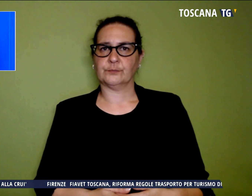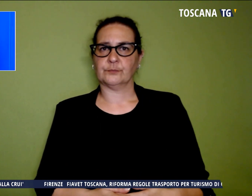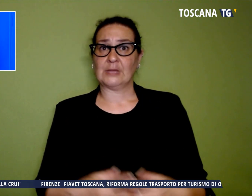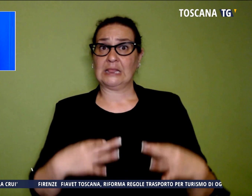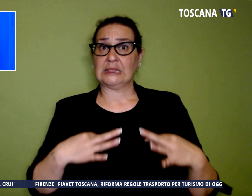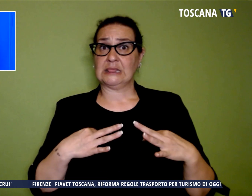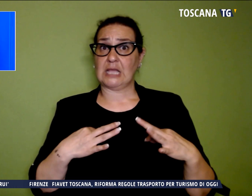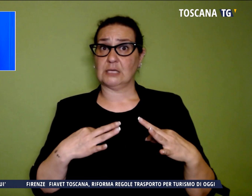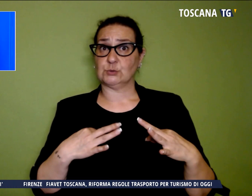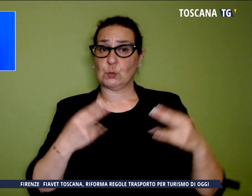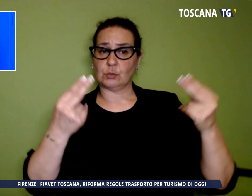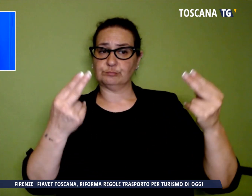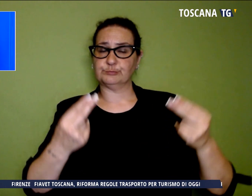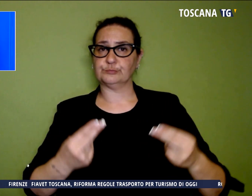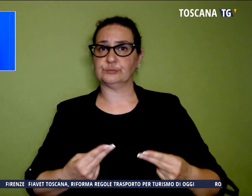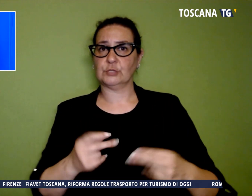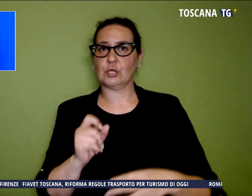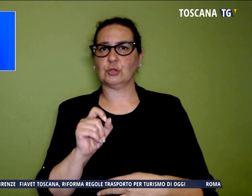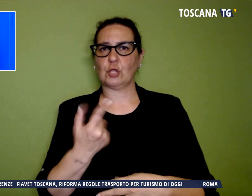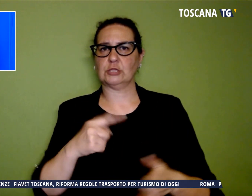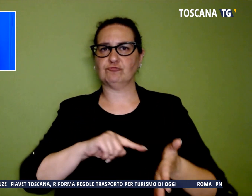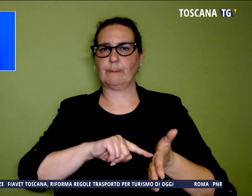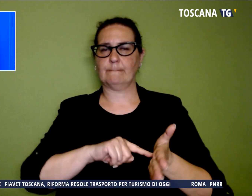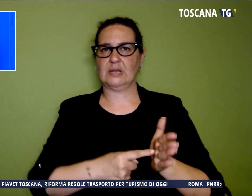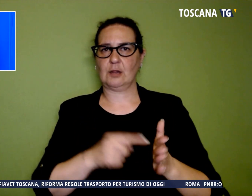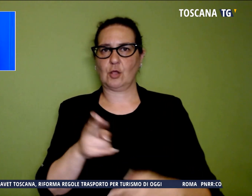circa 12 milioni di euro.